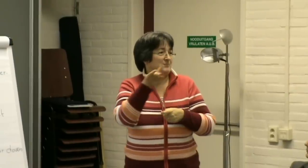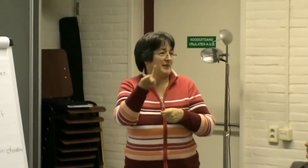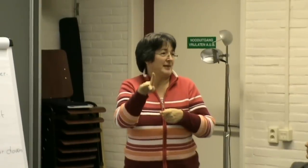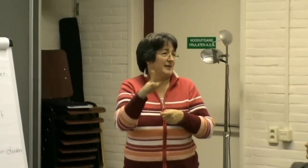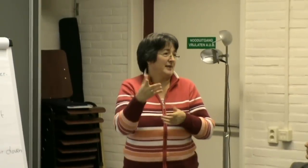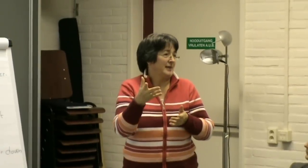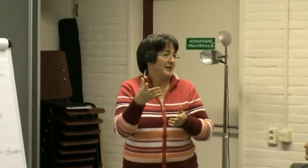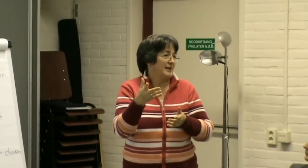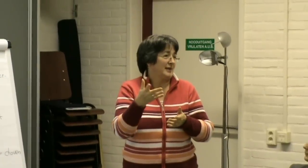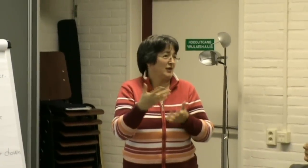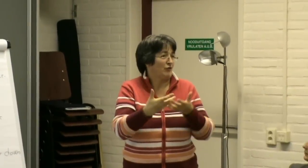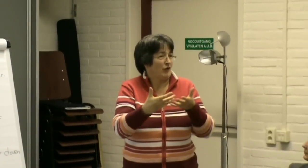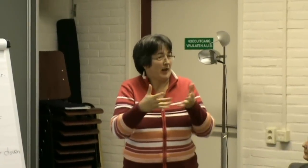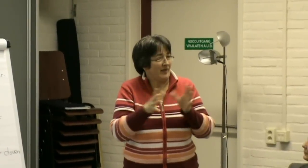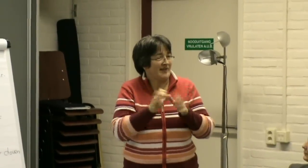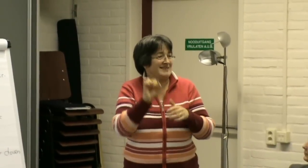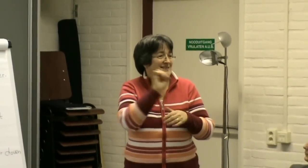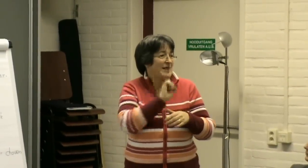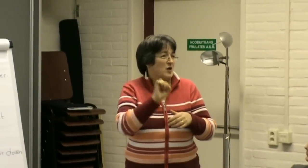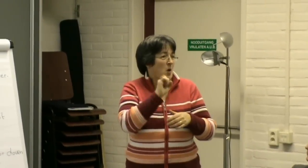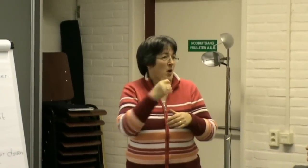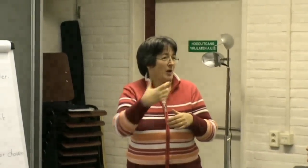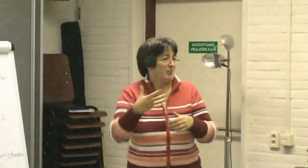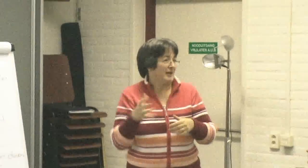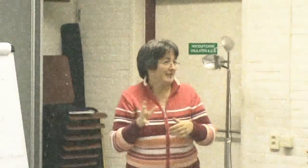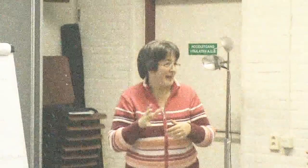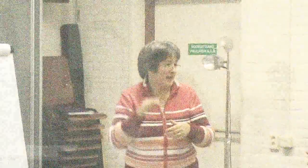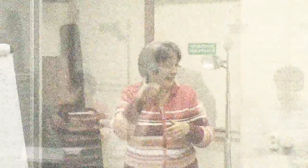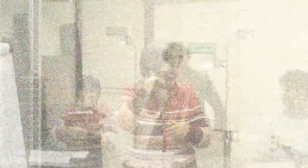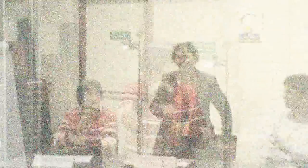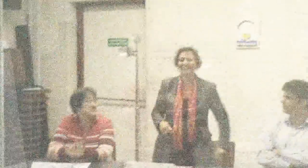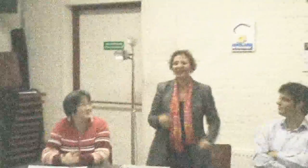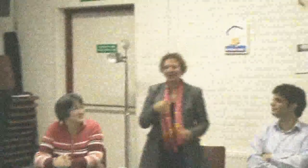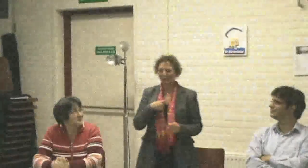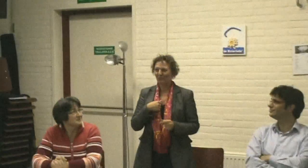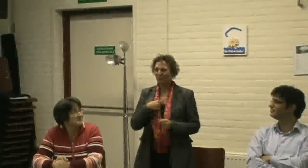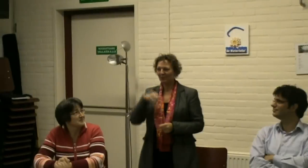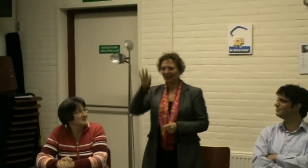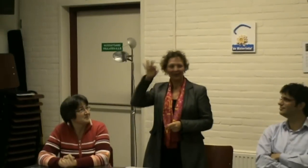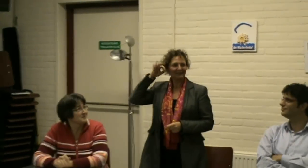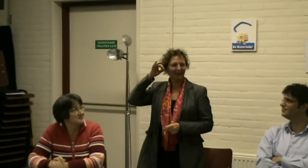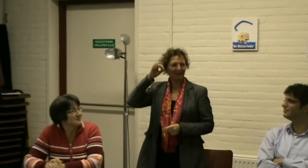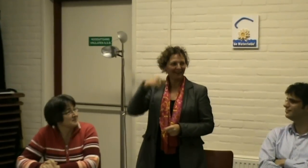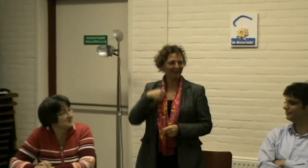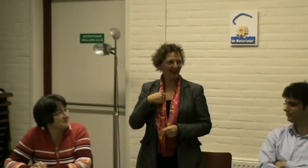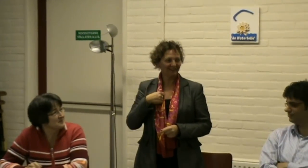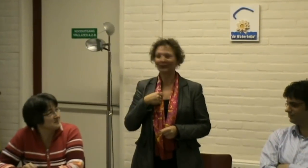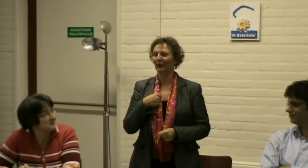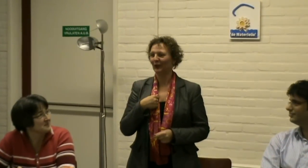actief bij de politieke partij van de wereldgemeester. Ik ben Sjantine Jansen.